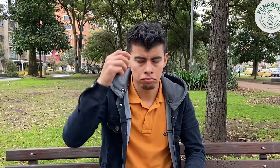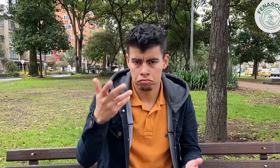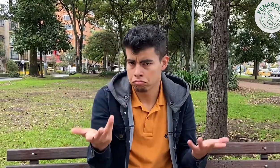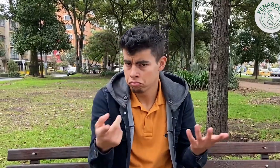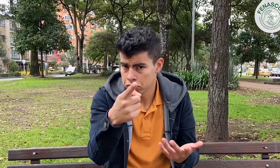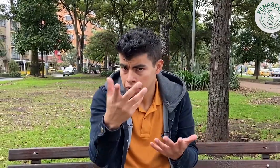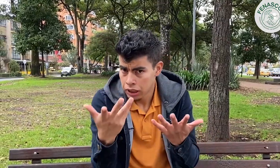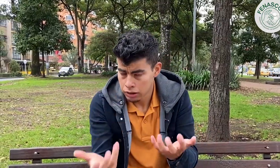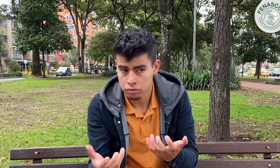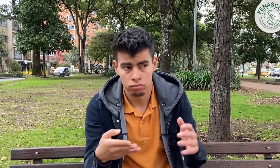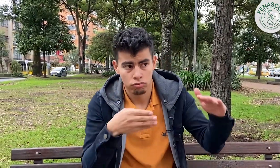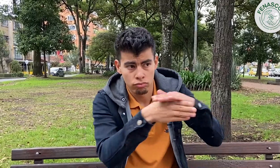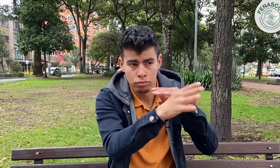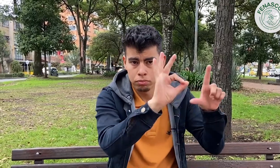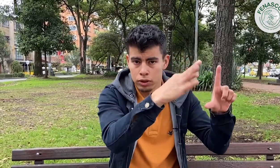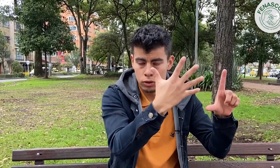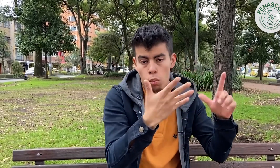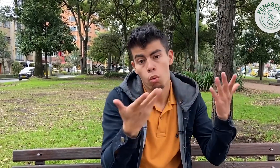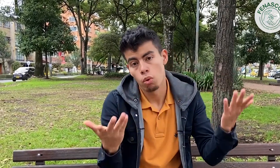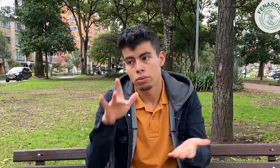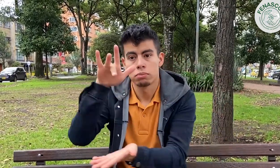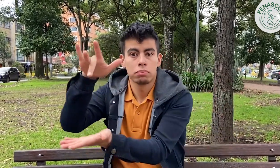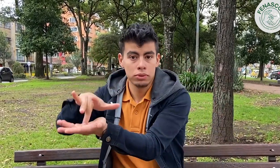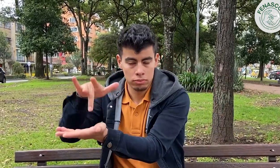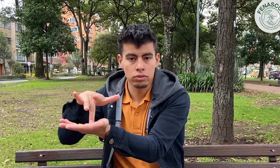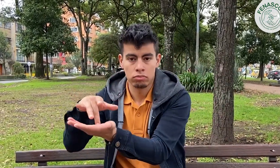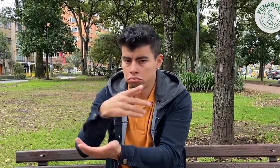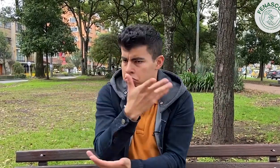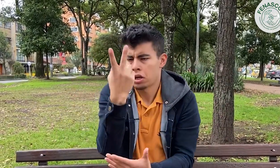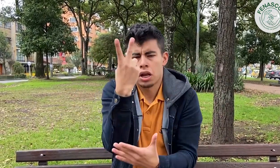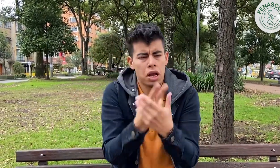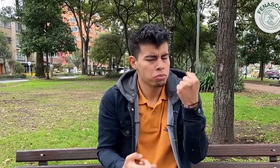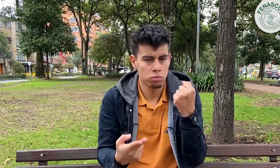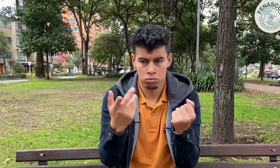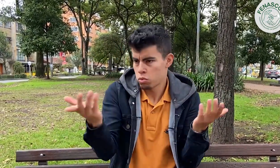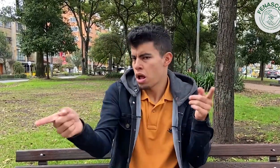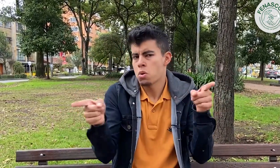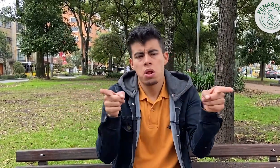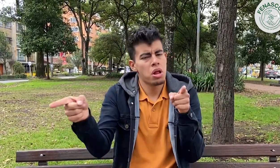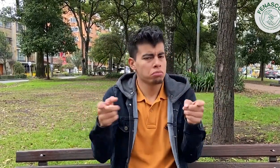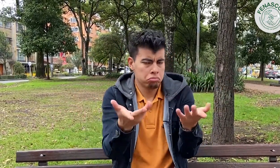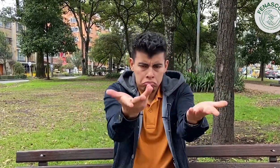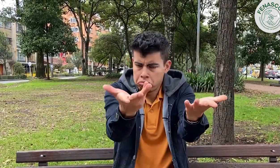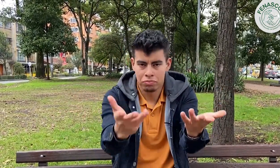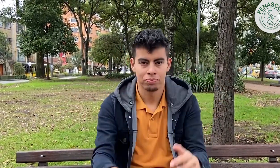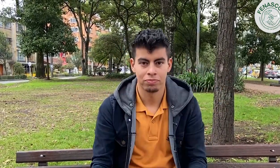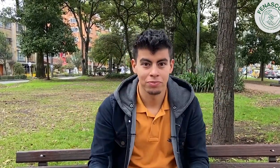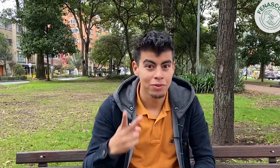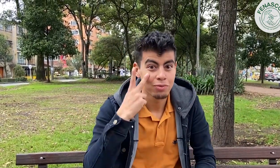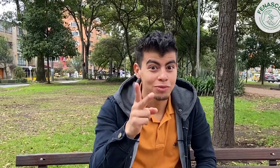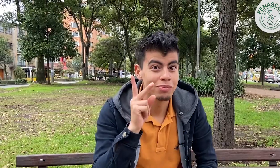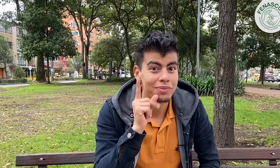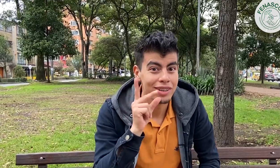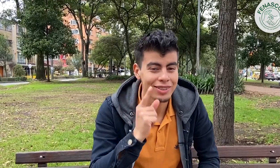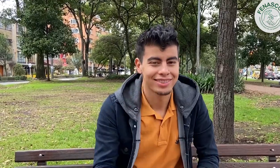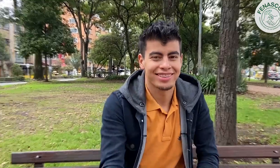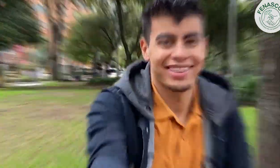Recuerda que podrán ingresar de manera presencial o virtual, como mejor lo prefieras Nos vemos en Pereira